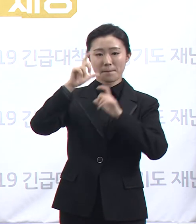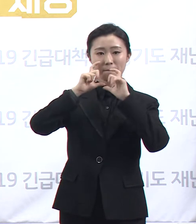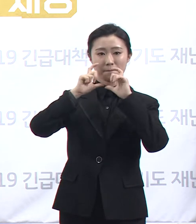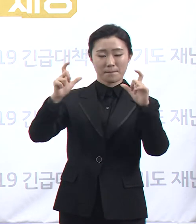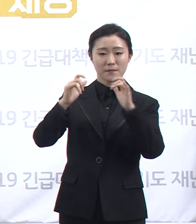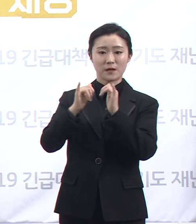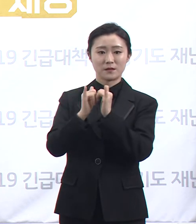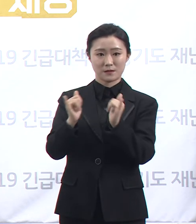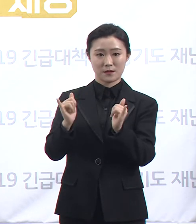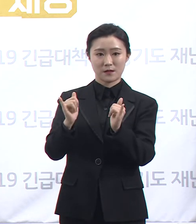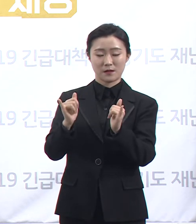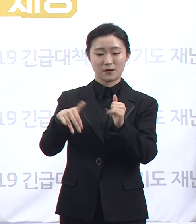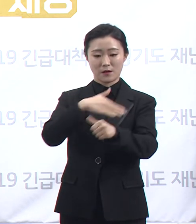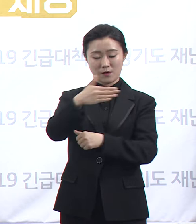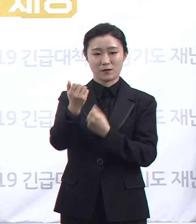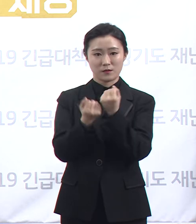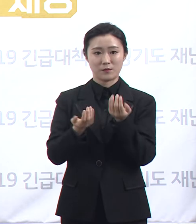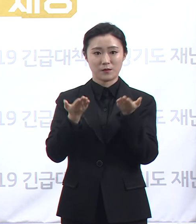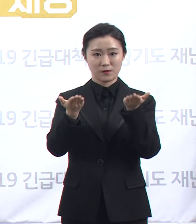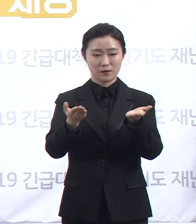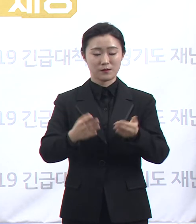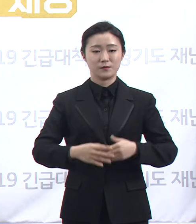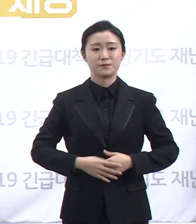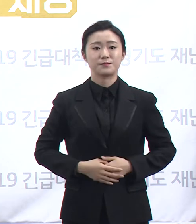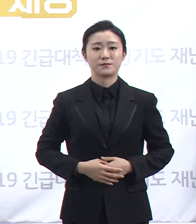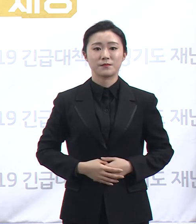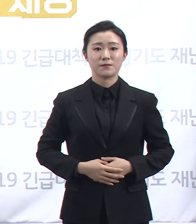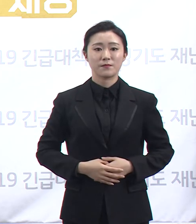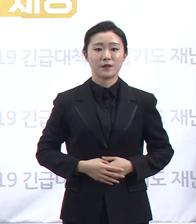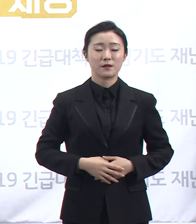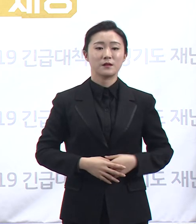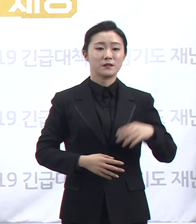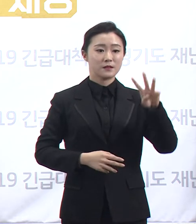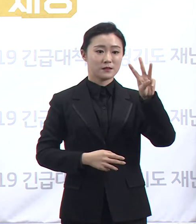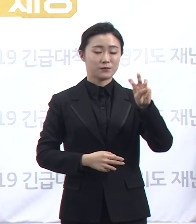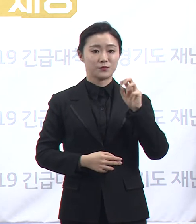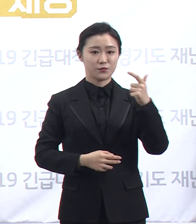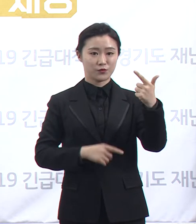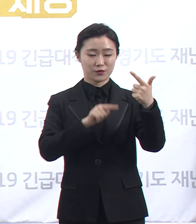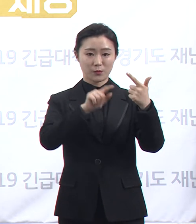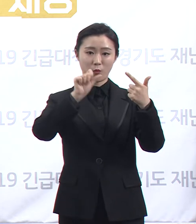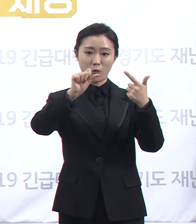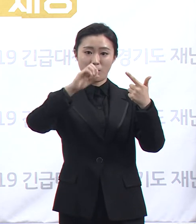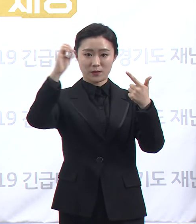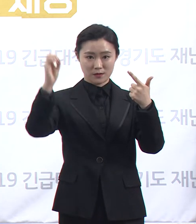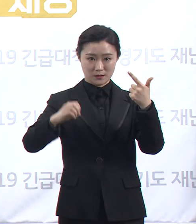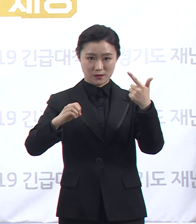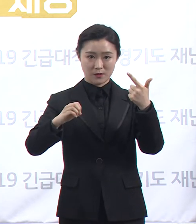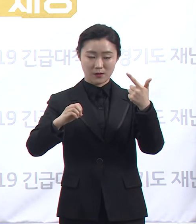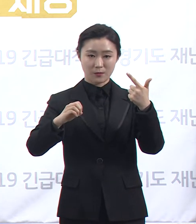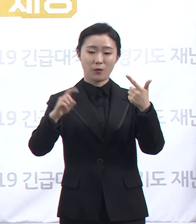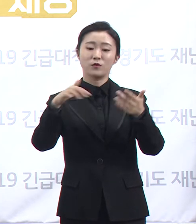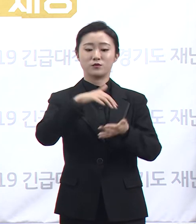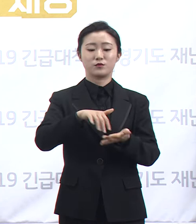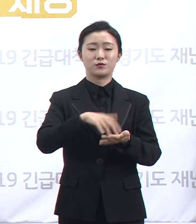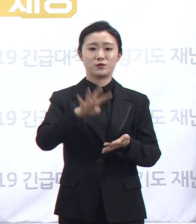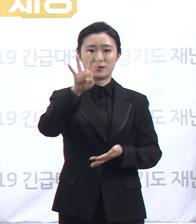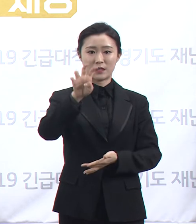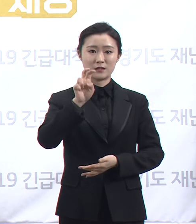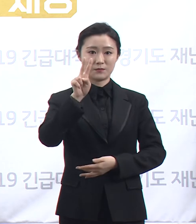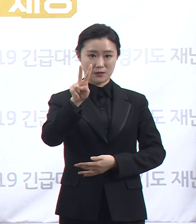4월 1일 이후 도내 발생한 확진자 115명 중 36.5%에 해당하는 42명이 해외 입국자이며